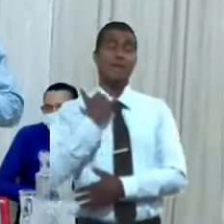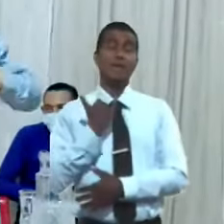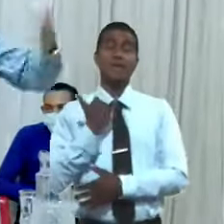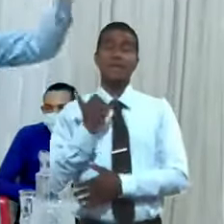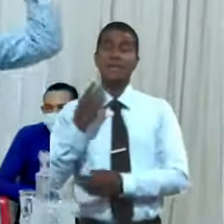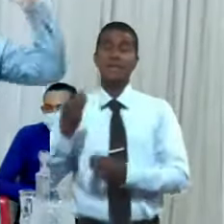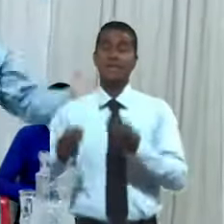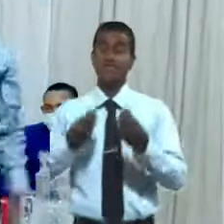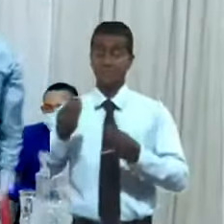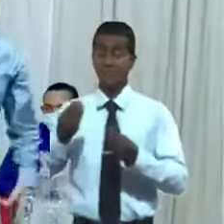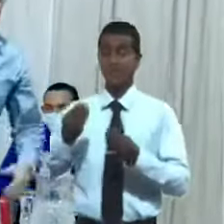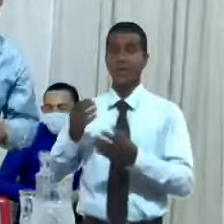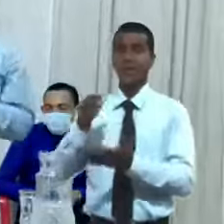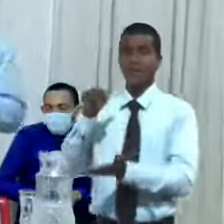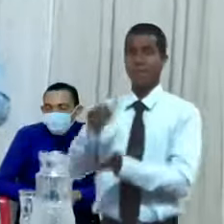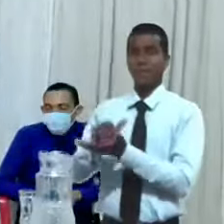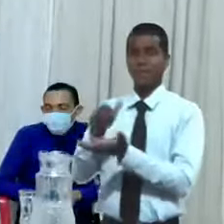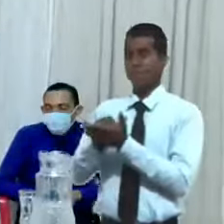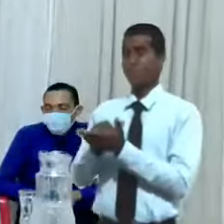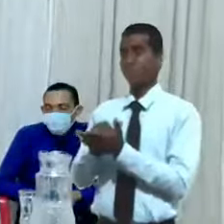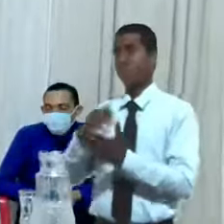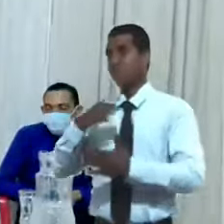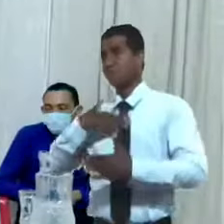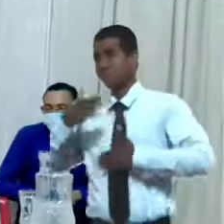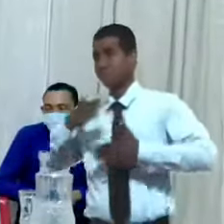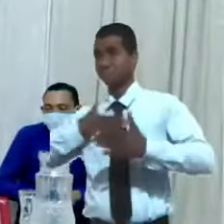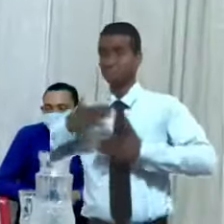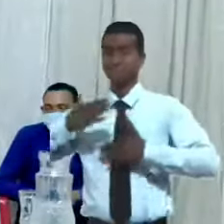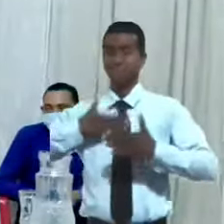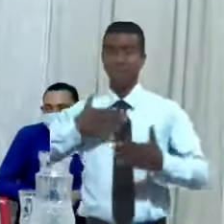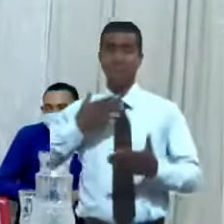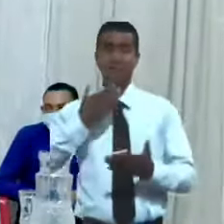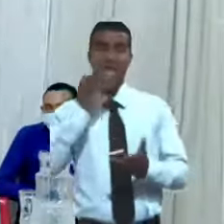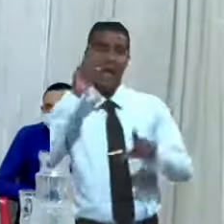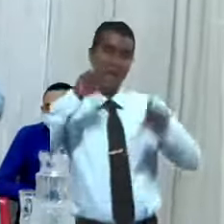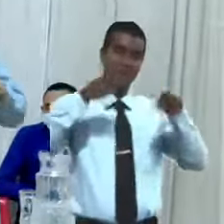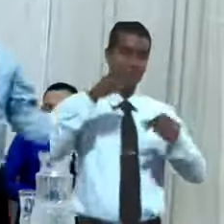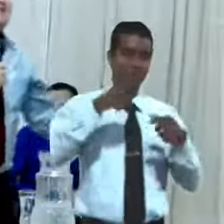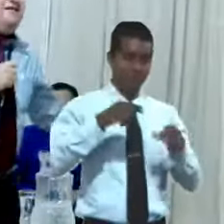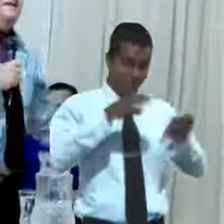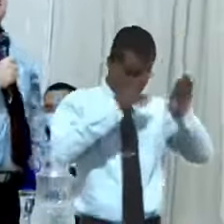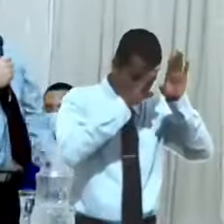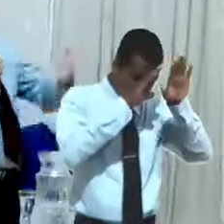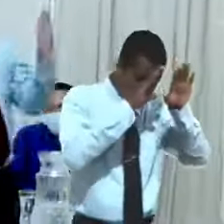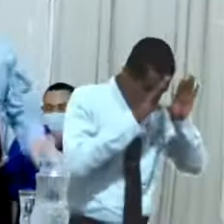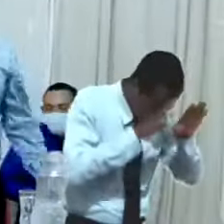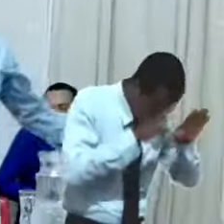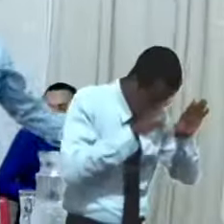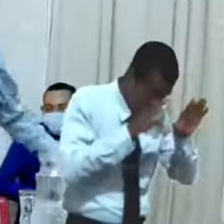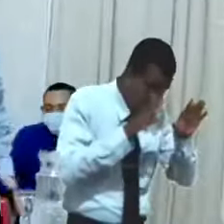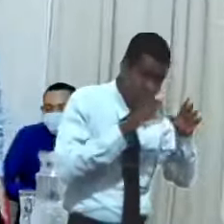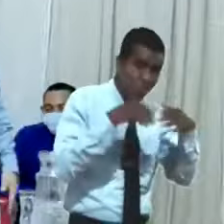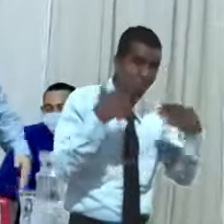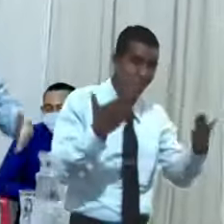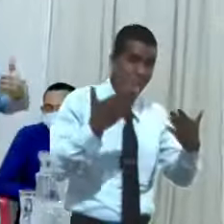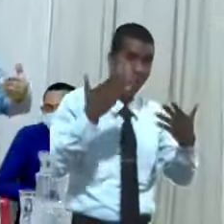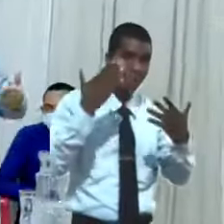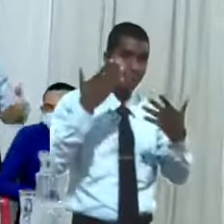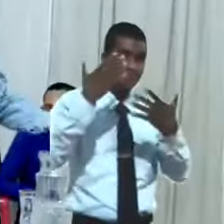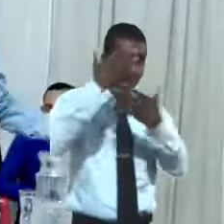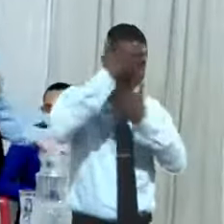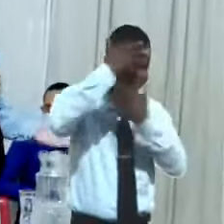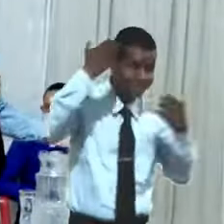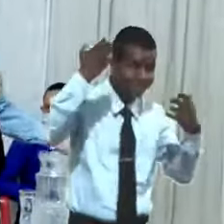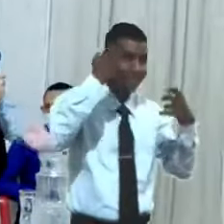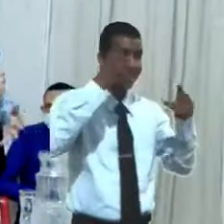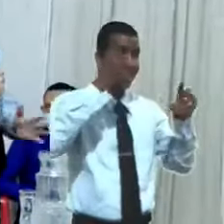tiraban a tierra sobre la cabeza rasgaban la ropa y buscaban quien llorara y había gente